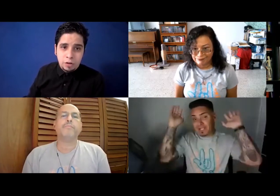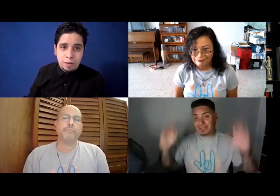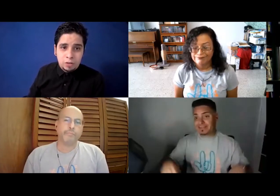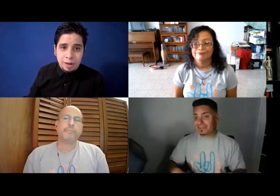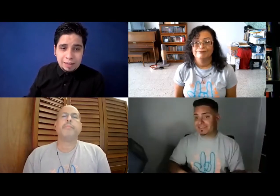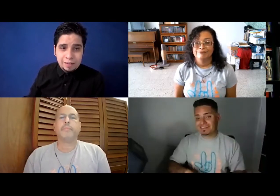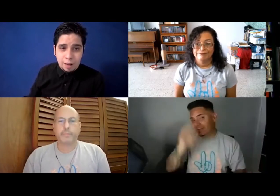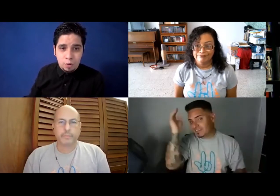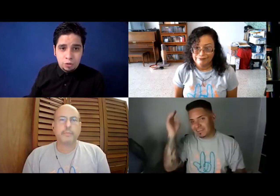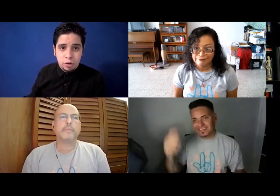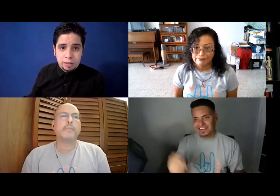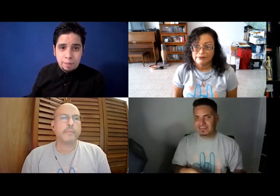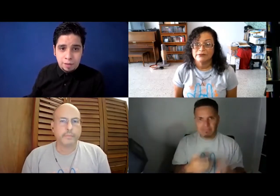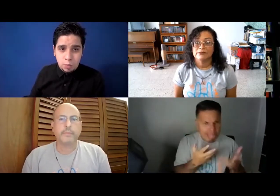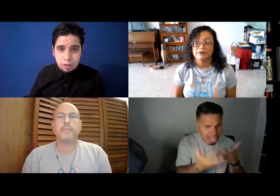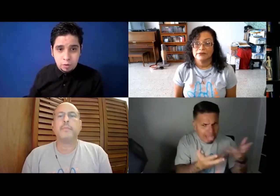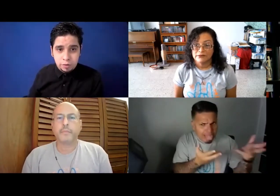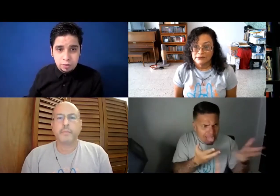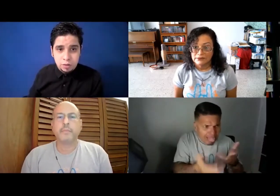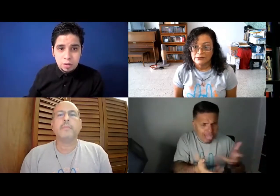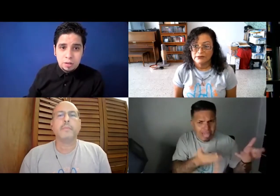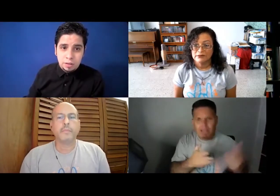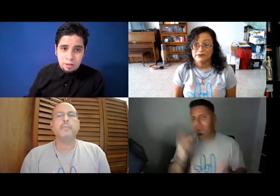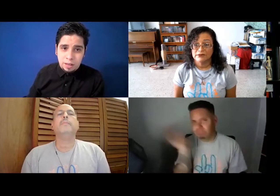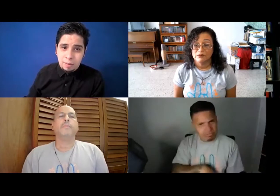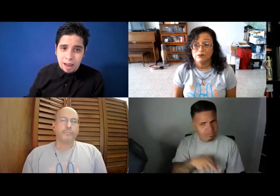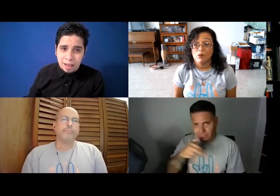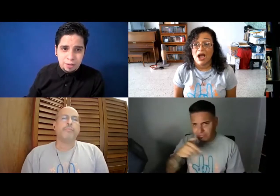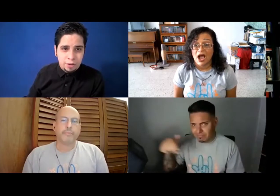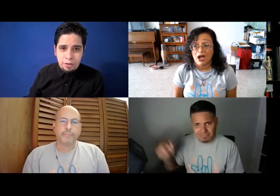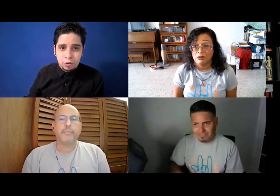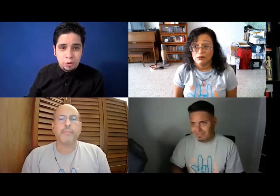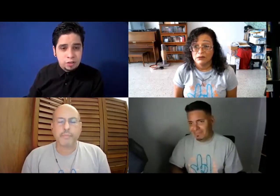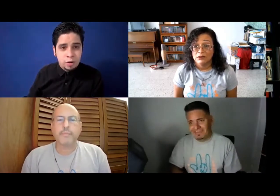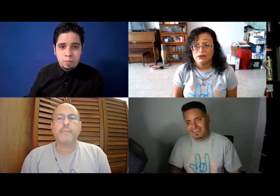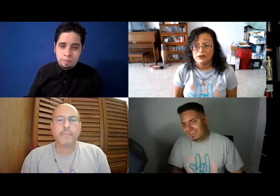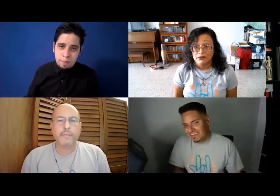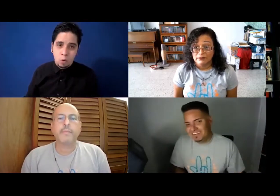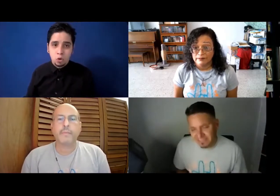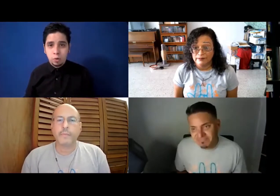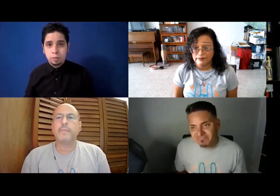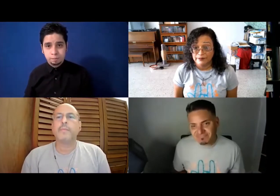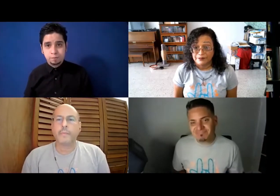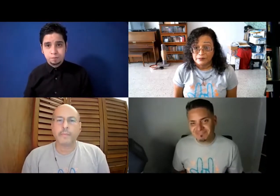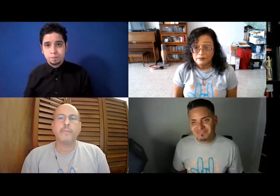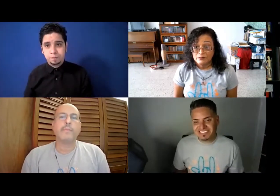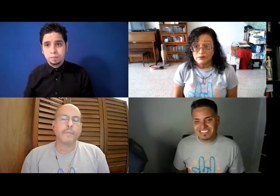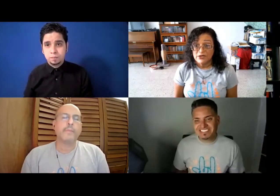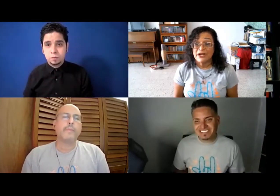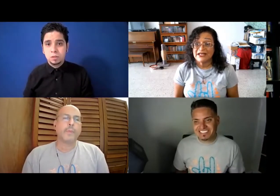información, me la trae y se acabó, no tengo que estar pasando por este proceso, de estar hablando, yo dejo todo eso y mejor uso Google. Sí, pues la